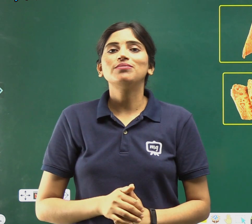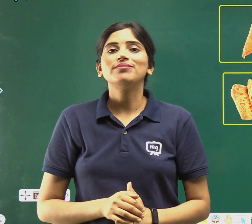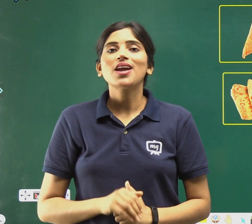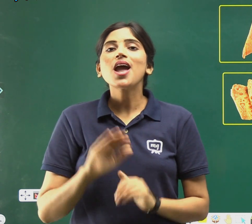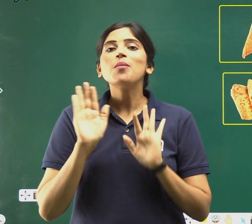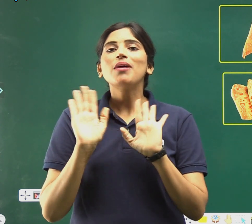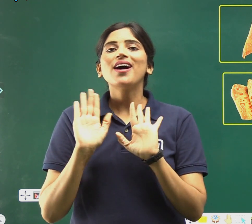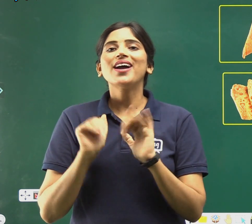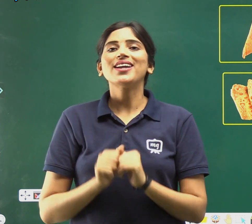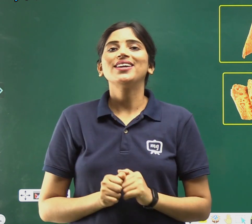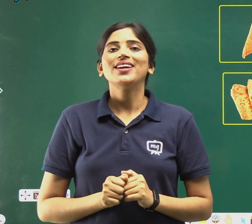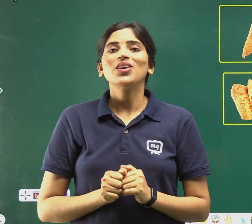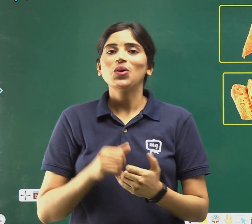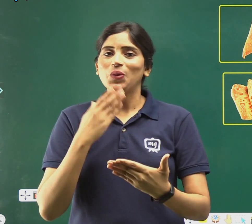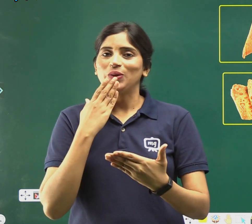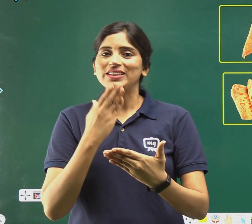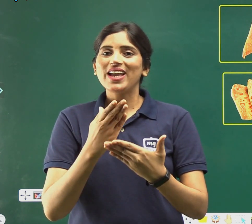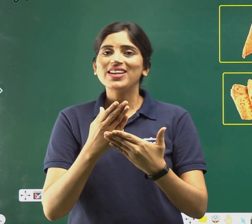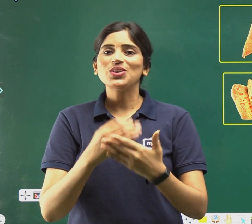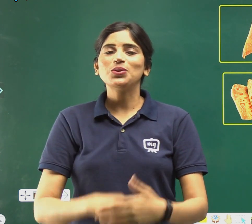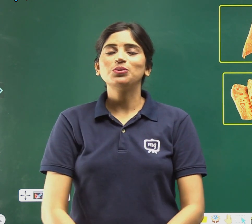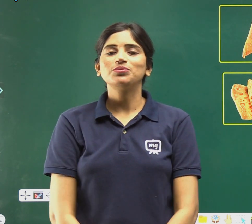बाई, ठैंक यू